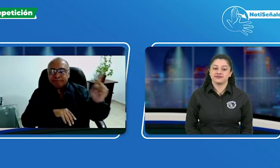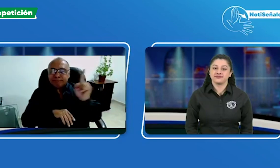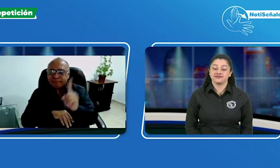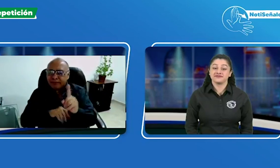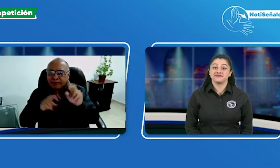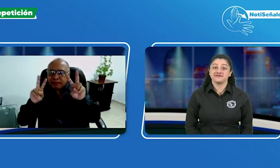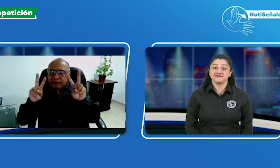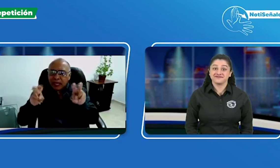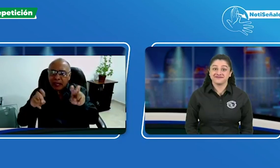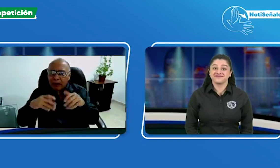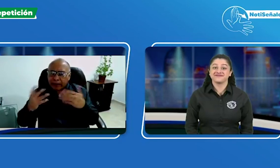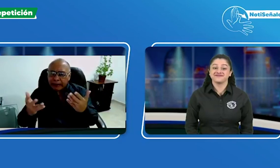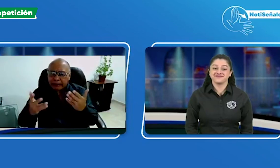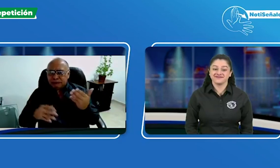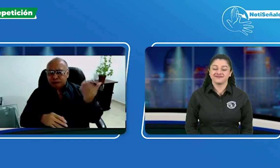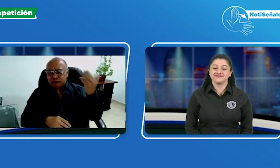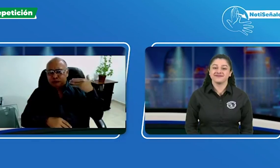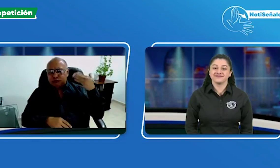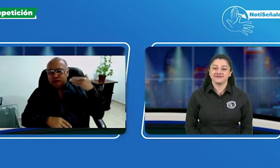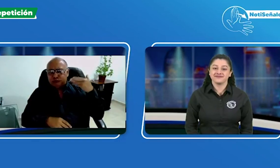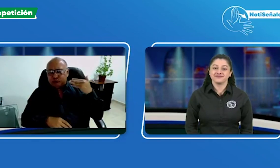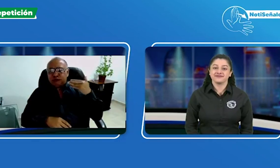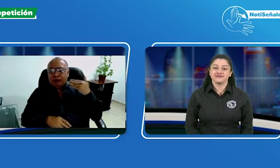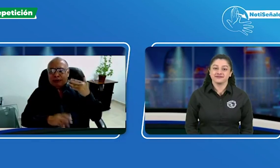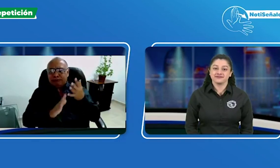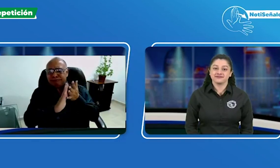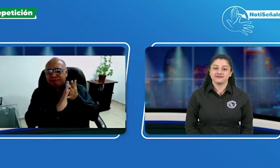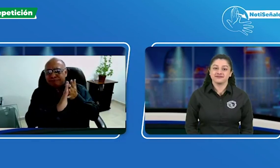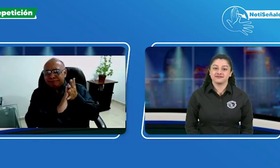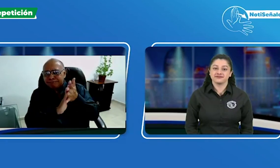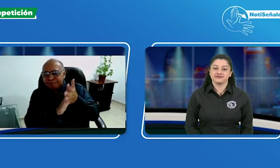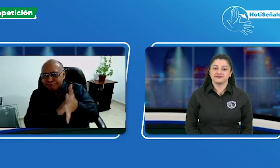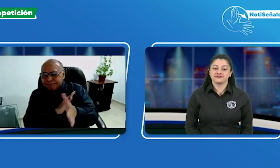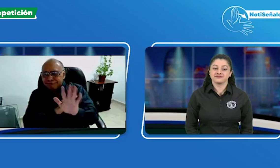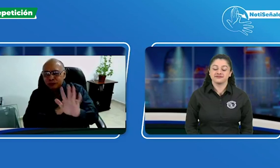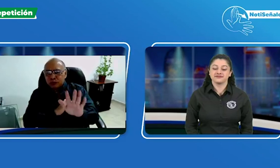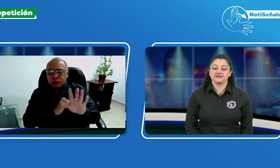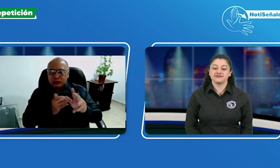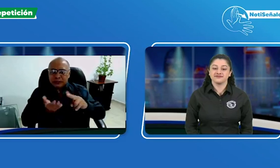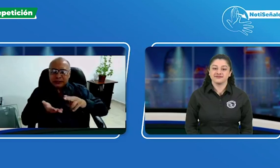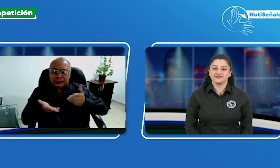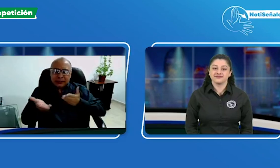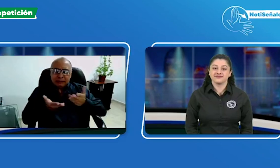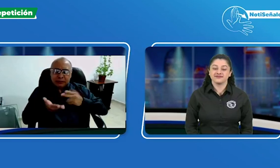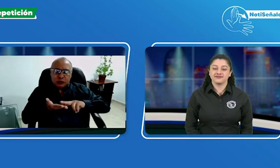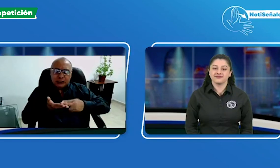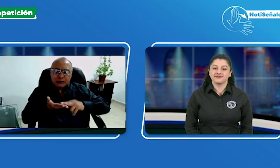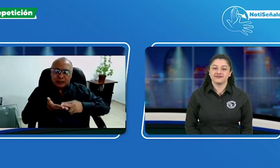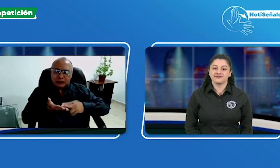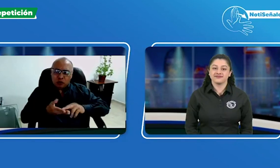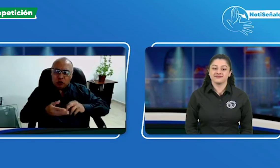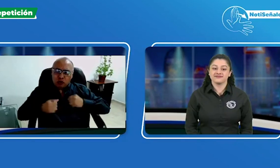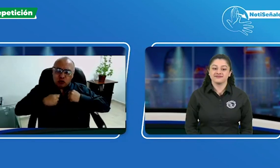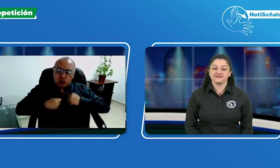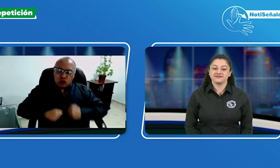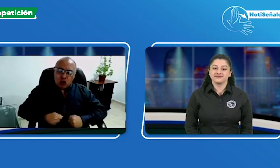Y esta persona de la Gobernación del Cauca estará con nosotros debido a la información que dimos hace un tiempo